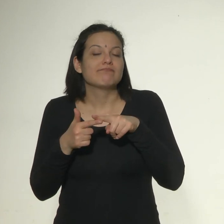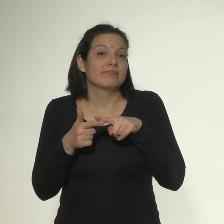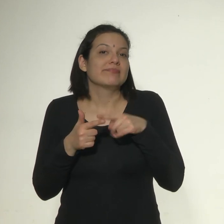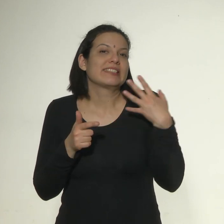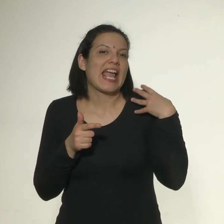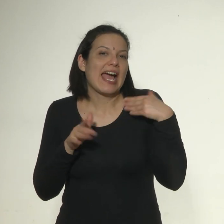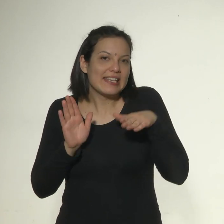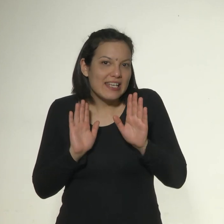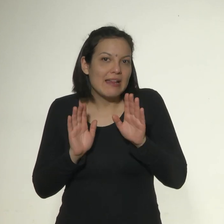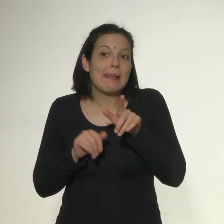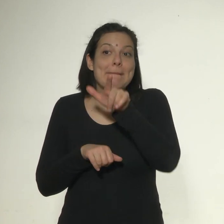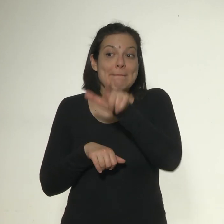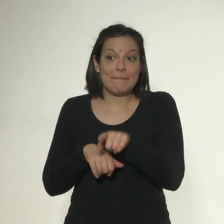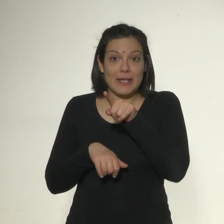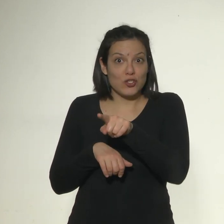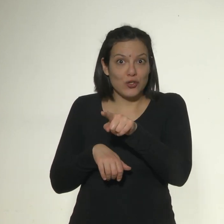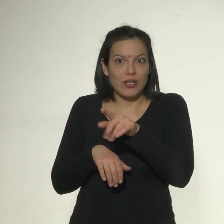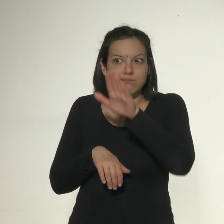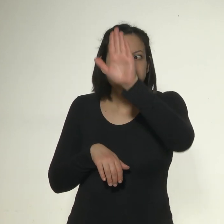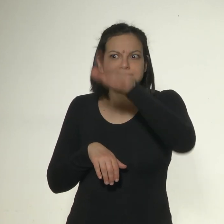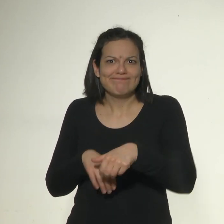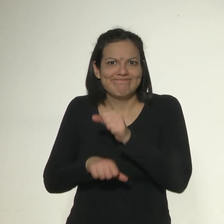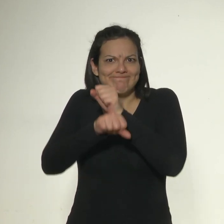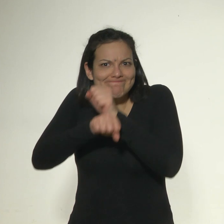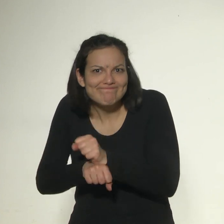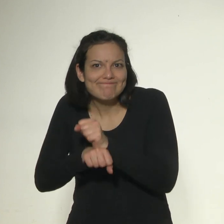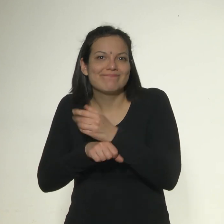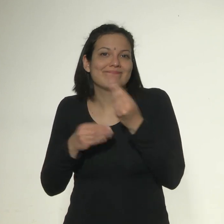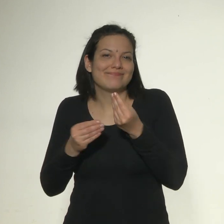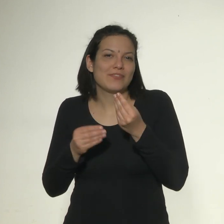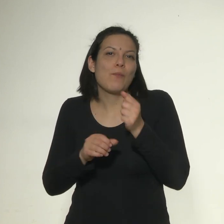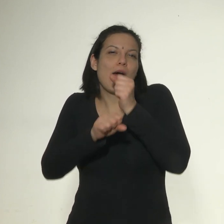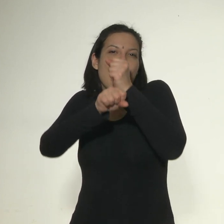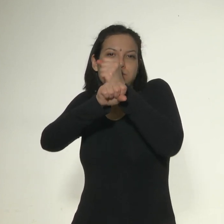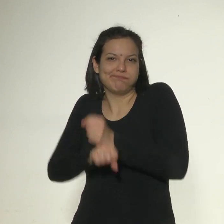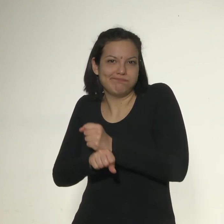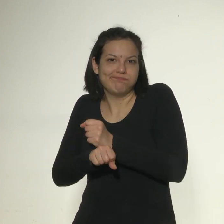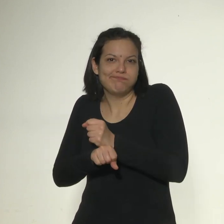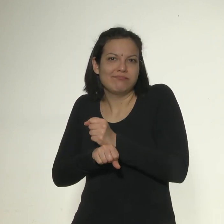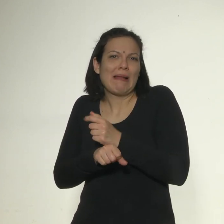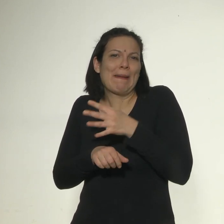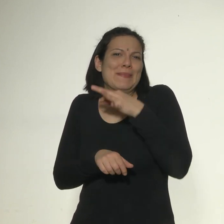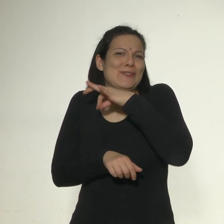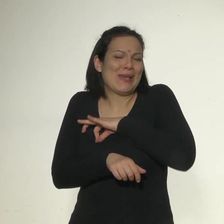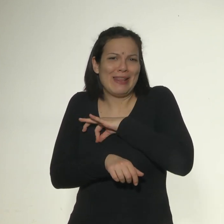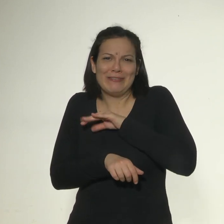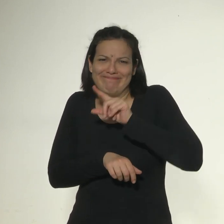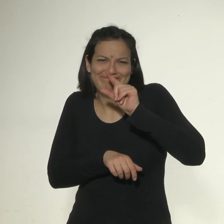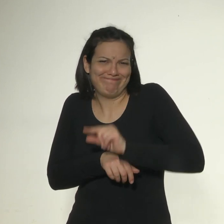donde generalmente a la persona explotada se la mantiene en cautiverio y se le paga un